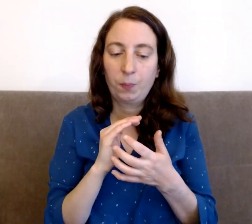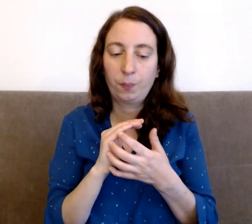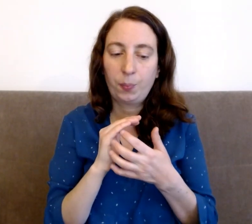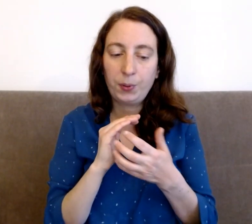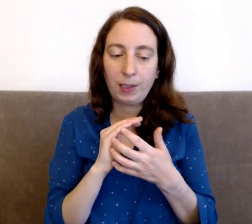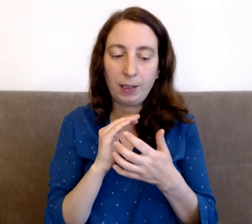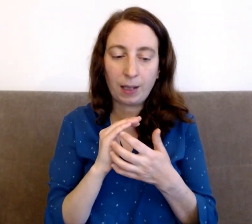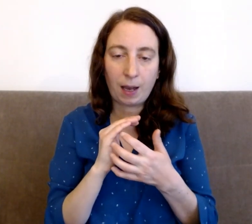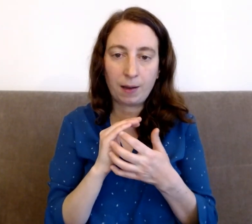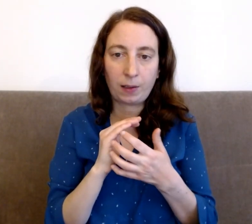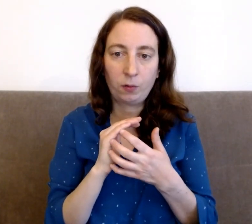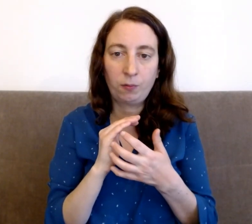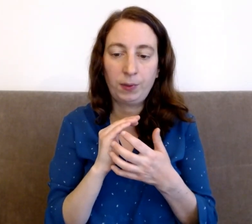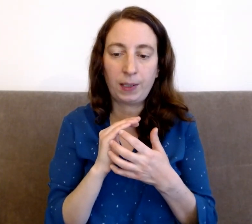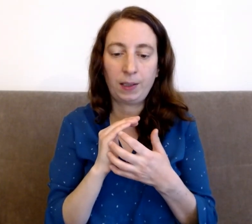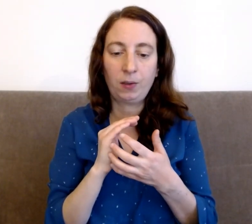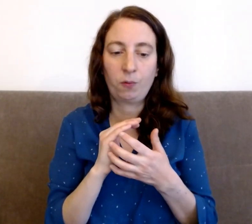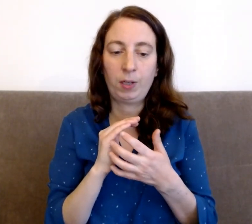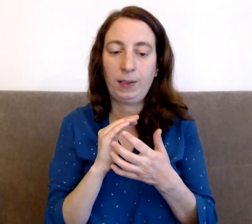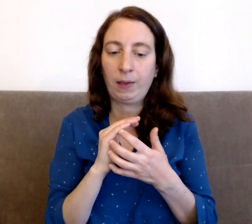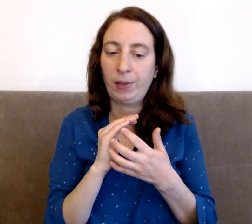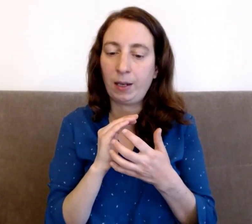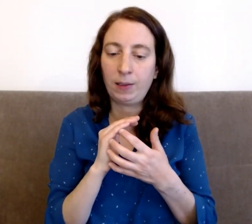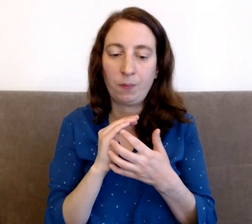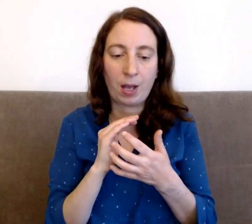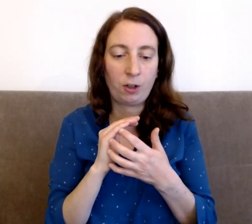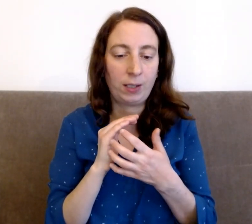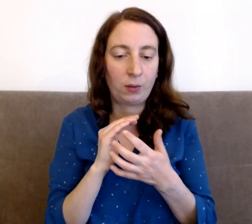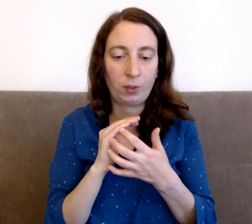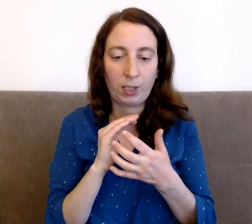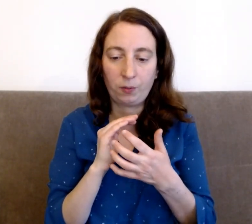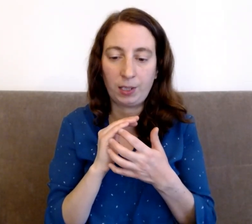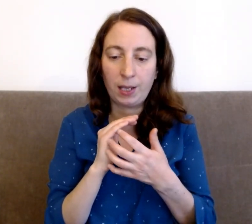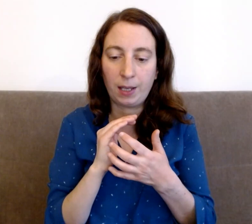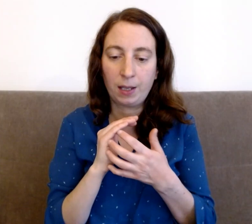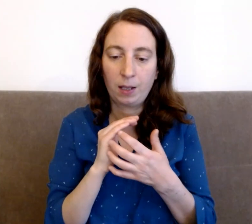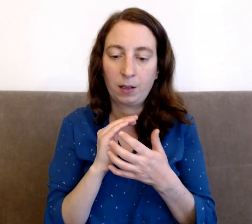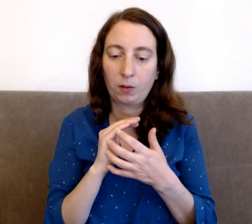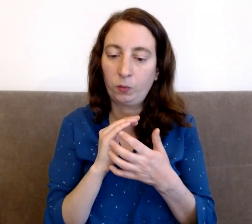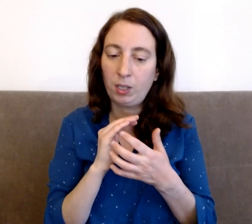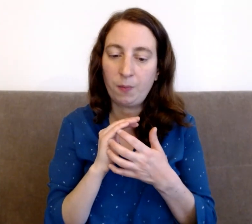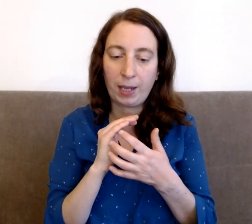Poser à l'intérieur de vous cette question et les saignir les images les associations d'idées en toute liberté.